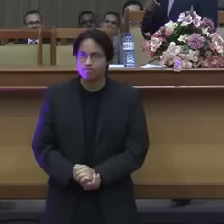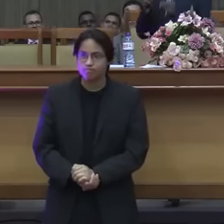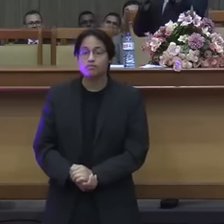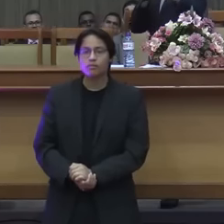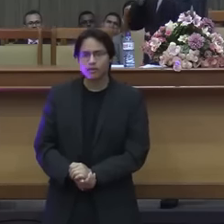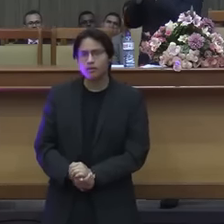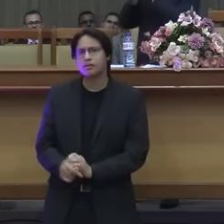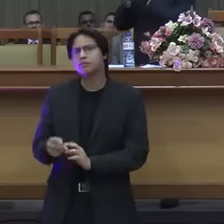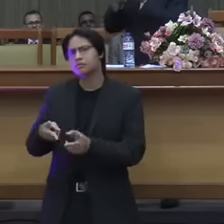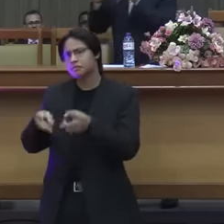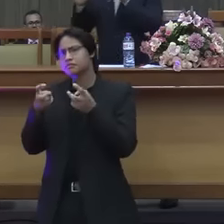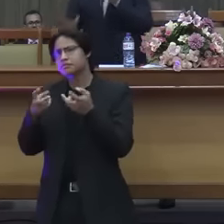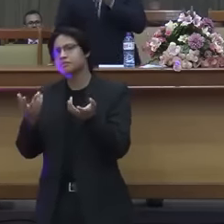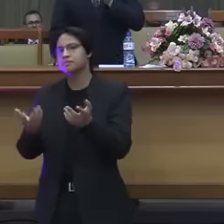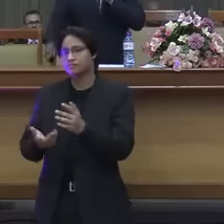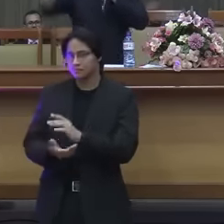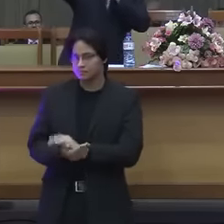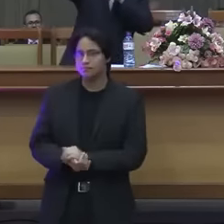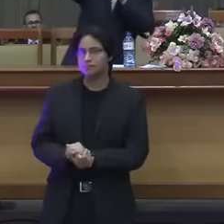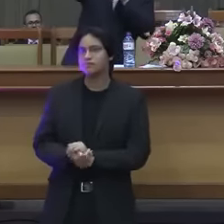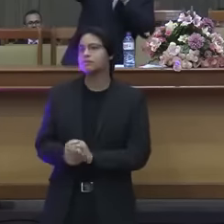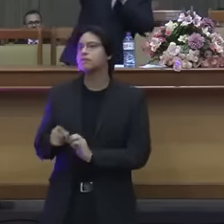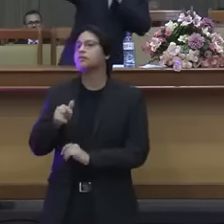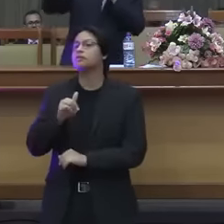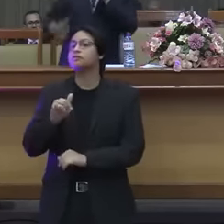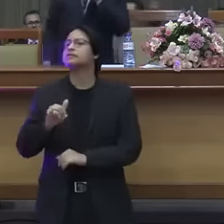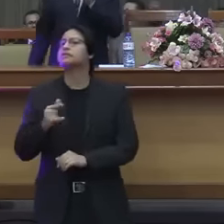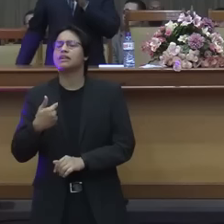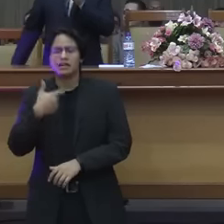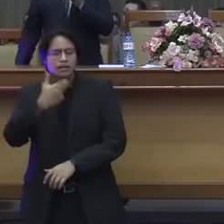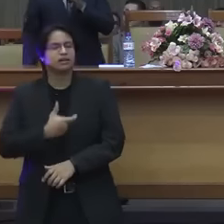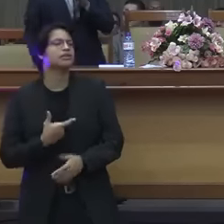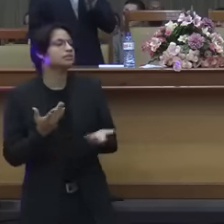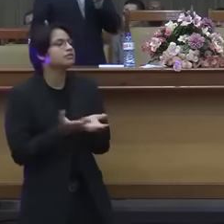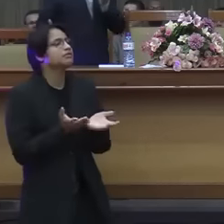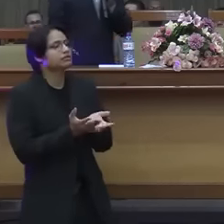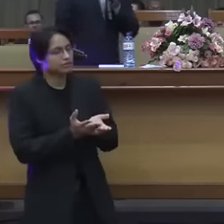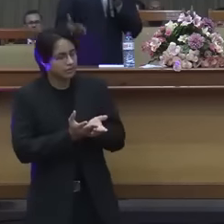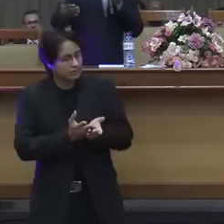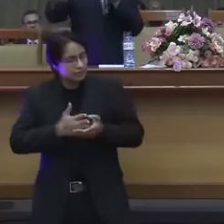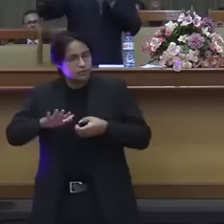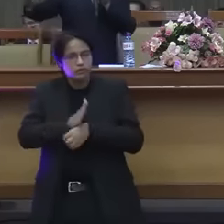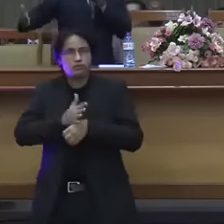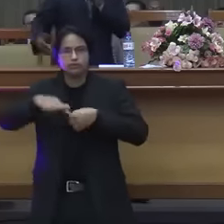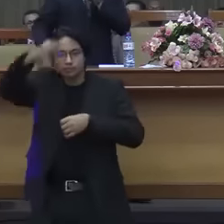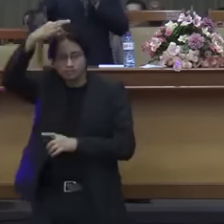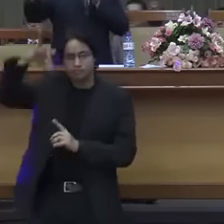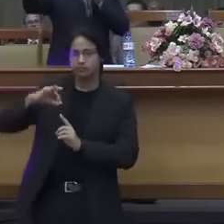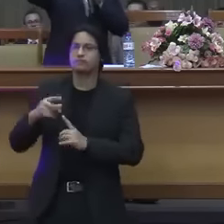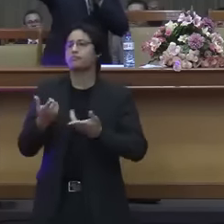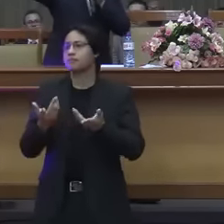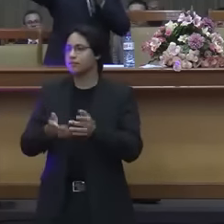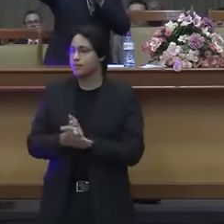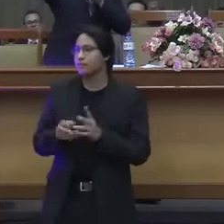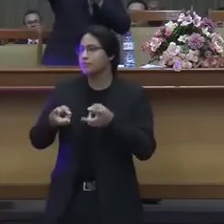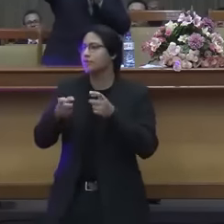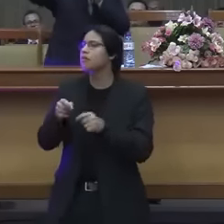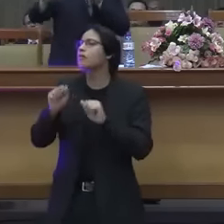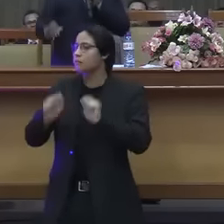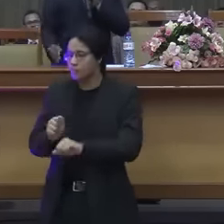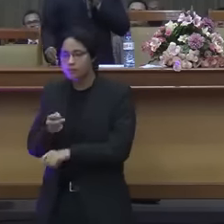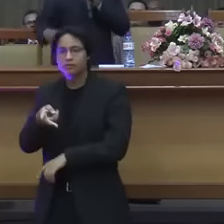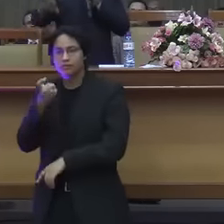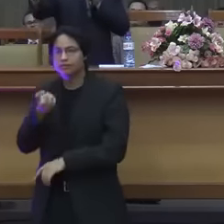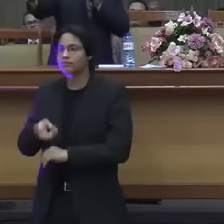aí vê tu minha santa por exemplo tu diz que é crente cheia do Espírito Santo aí tu está na tua casa e tu vê olha pode observar antigamente